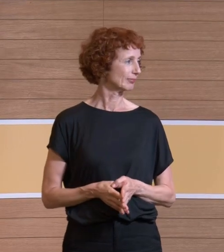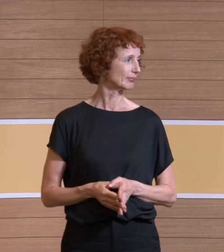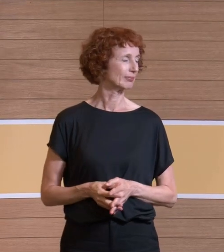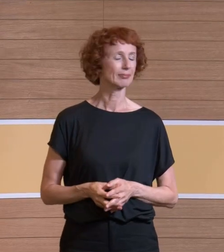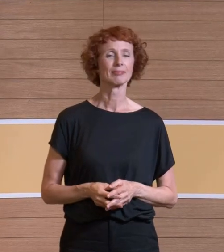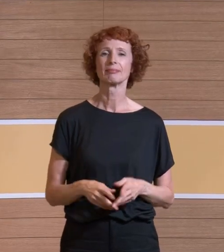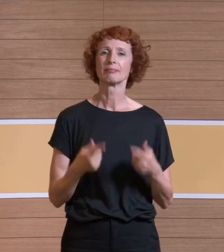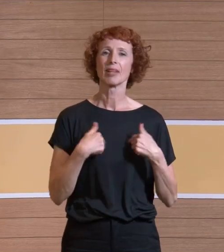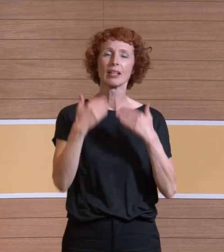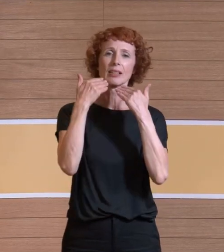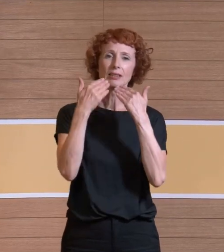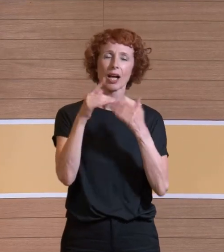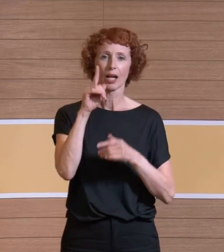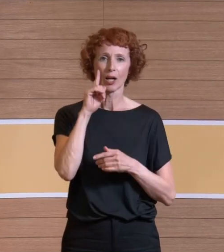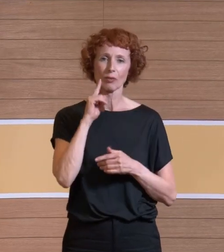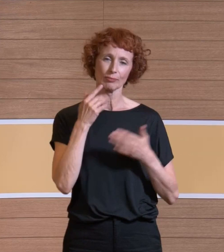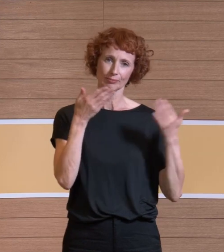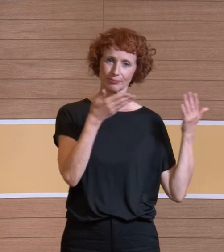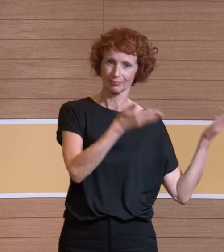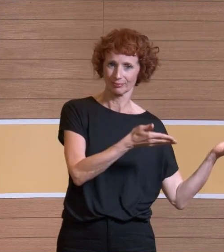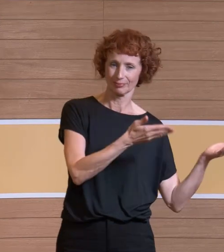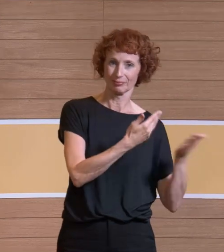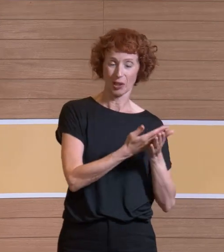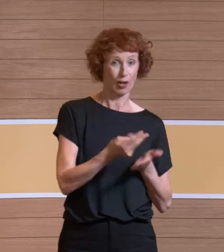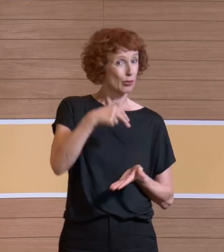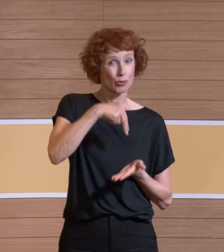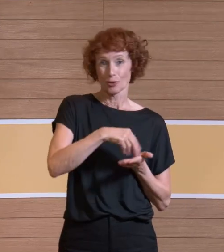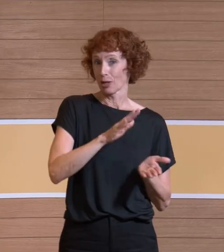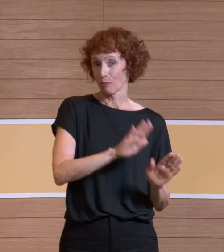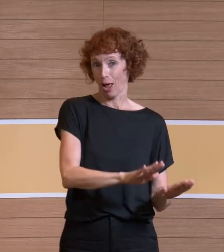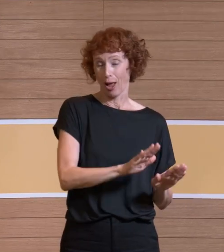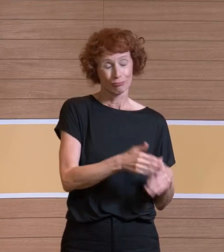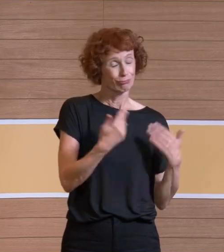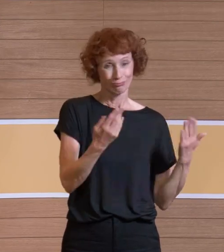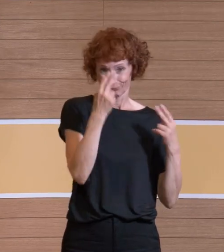Ja, herzlichen Dank, Frau Herzog-Müsterie. Sie können auch gerne stehen bleiben, neben mir selbstverständlich.